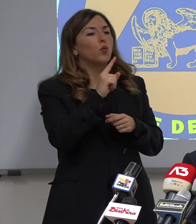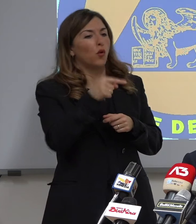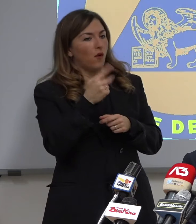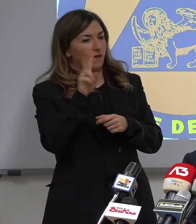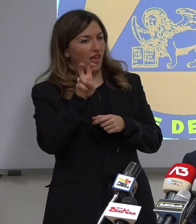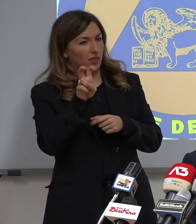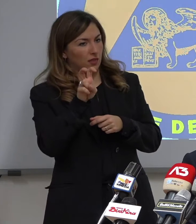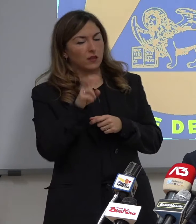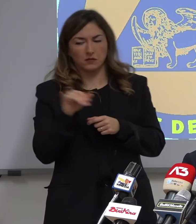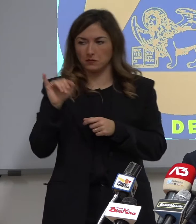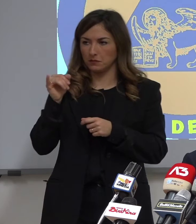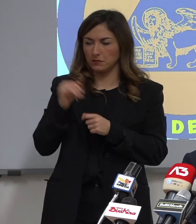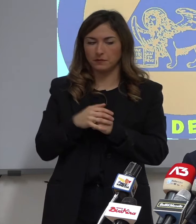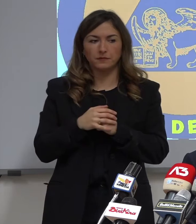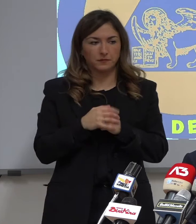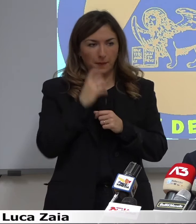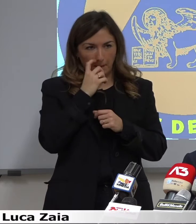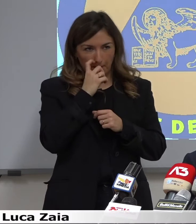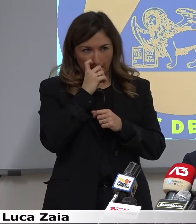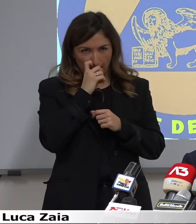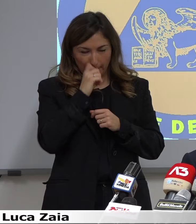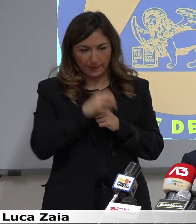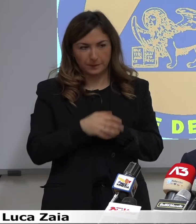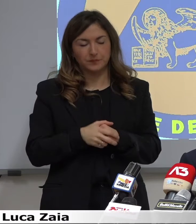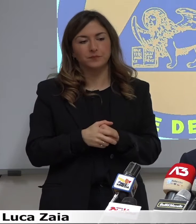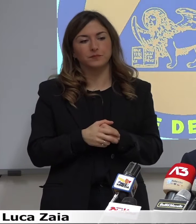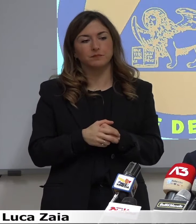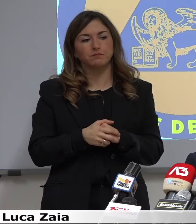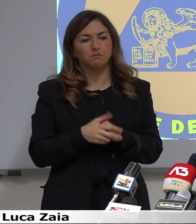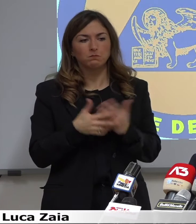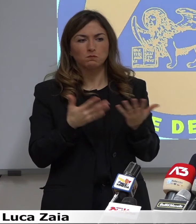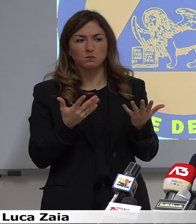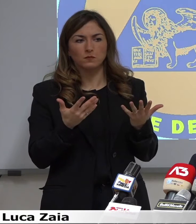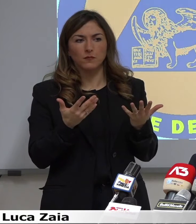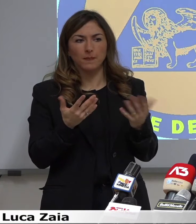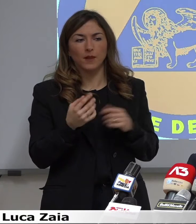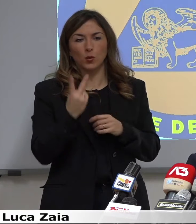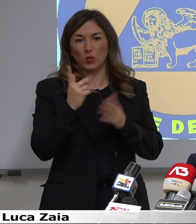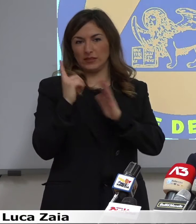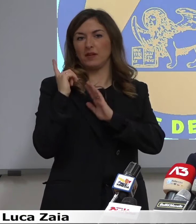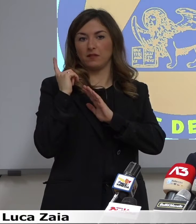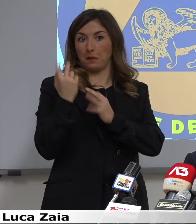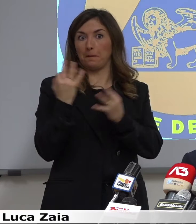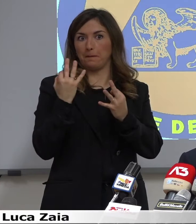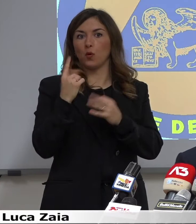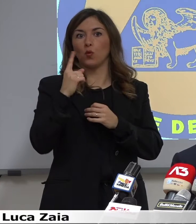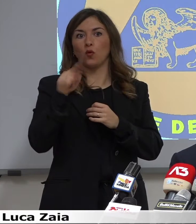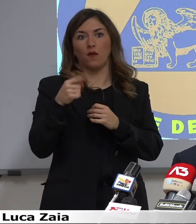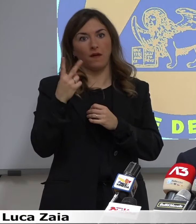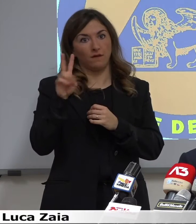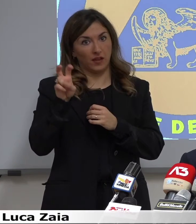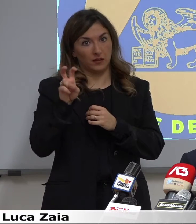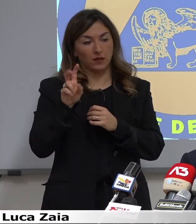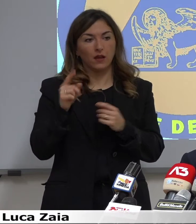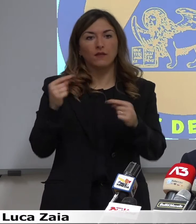che era virtuoso, sarebbe stato virtuoso due settimane fa, oggi è tra i più